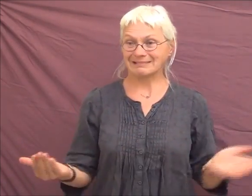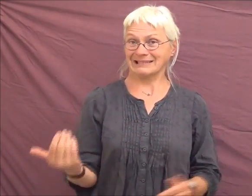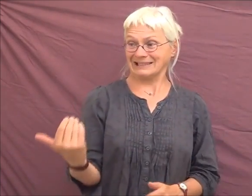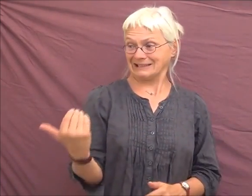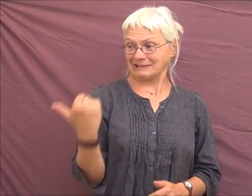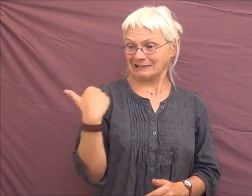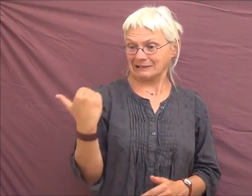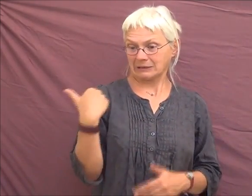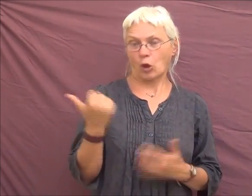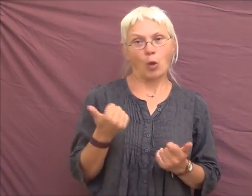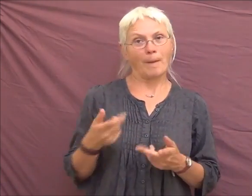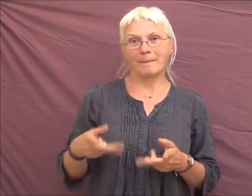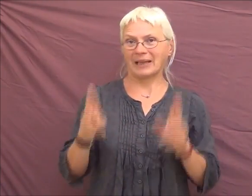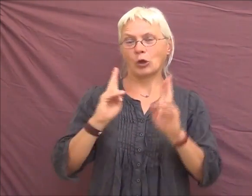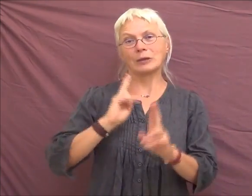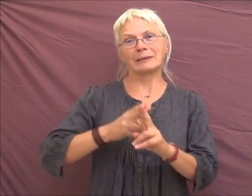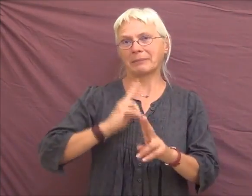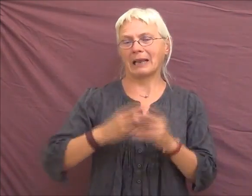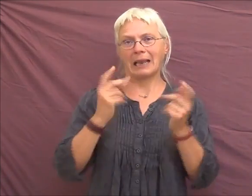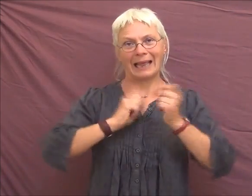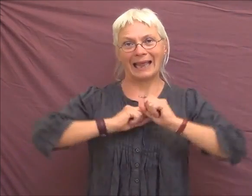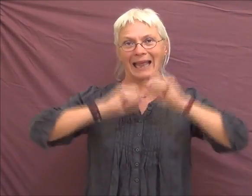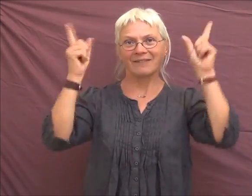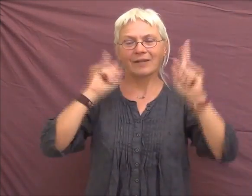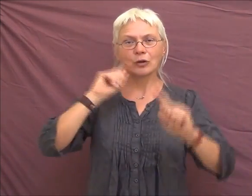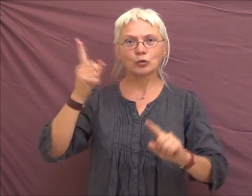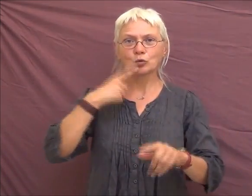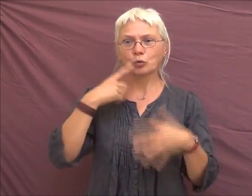Très récemment, il y une période qu'on appelle le réveil sourd, dans les années 70.